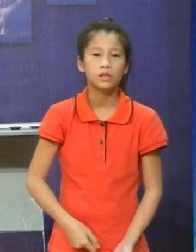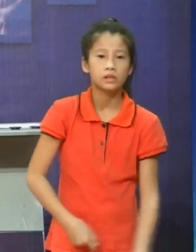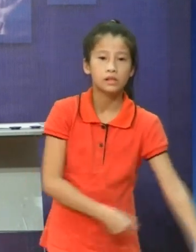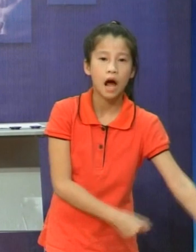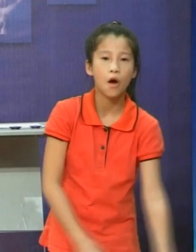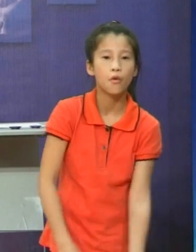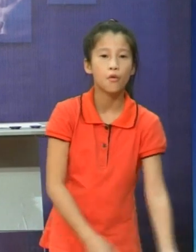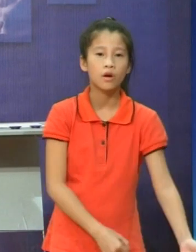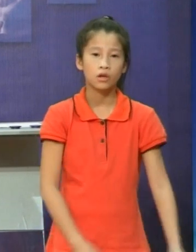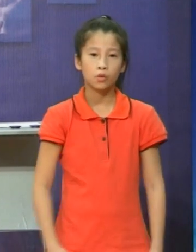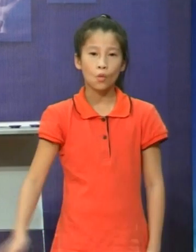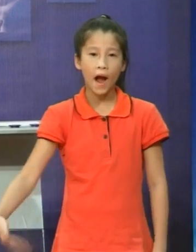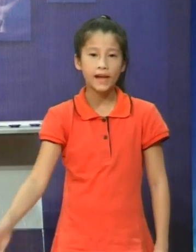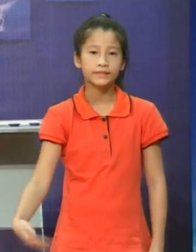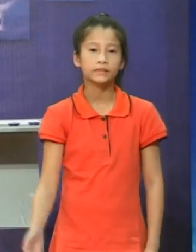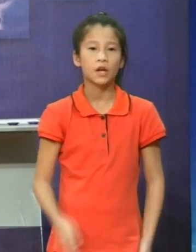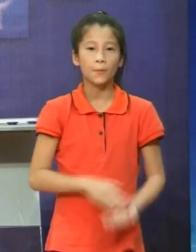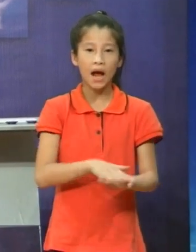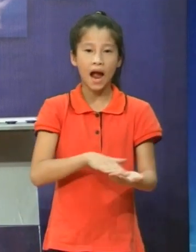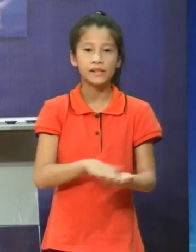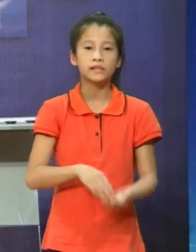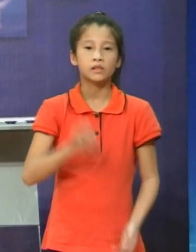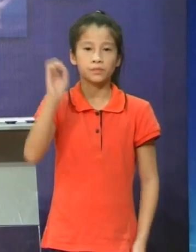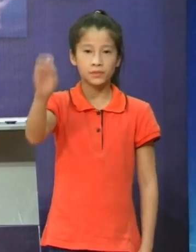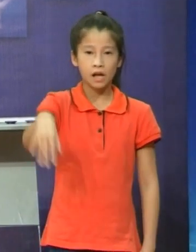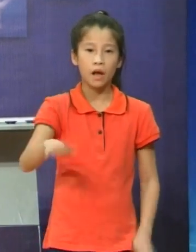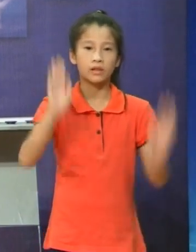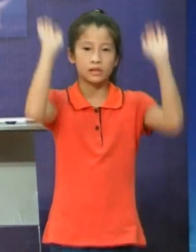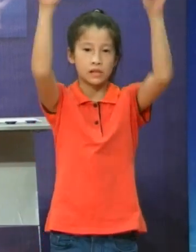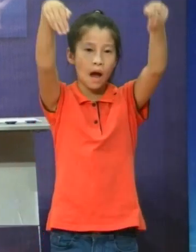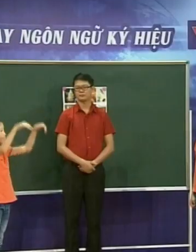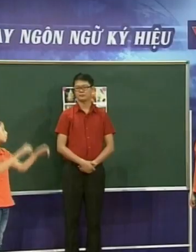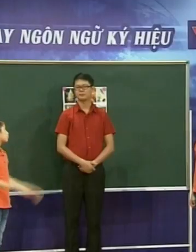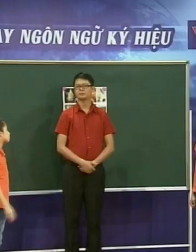Ở nhà bạn ấy giúp bố mẹ lau nhà đấy Quét nhà Sửa bát Với quần áo nữa đấy